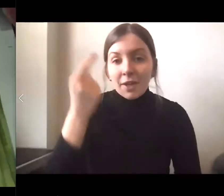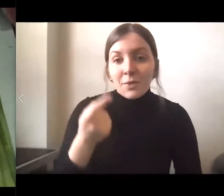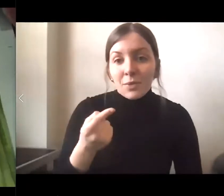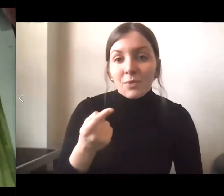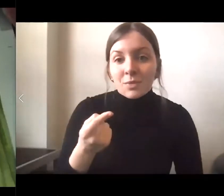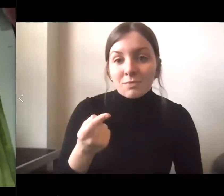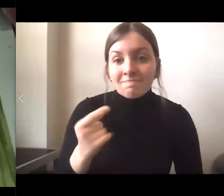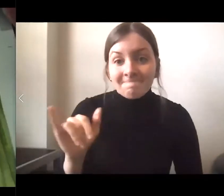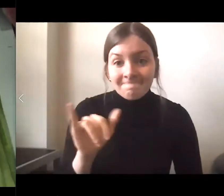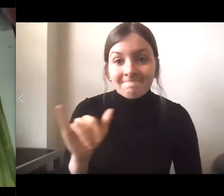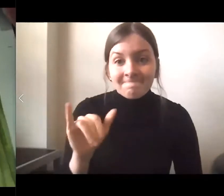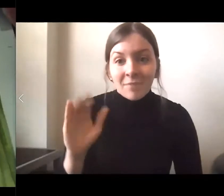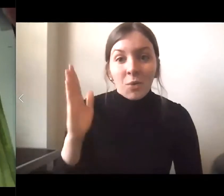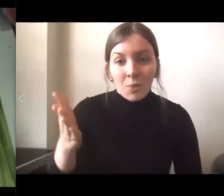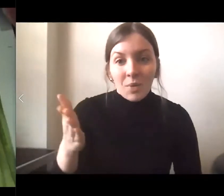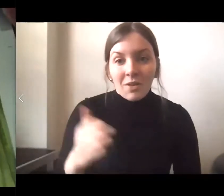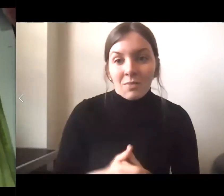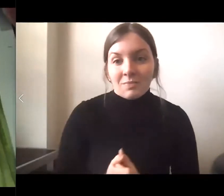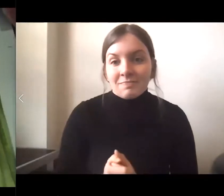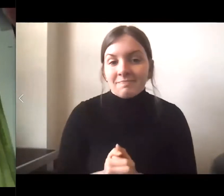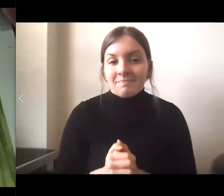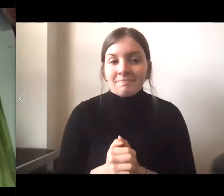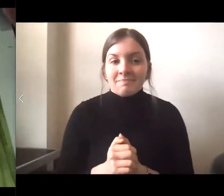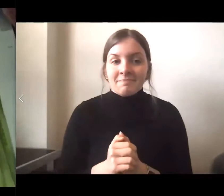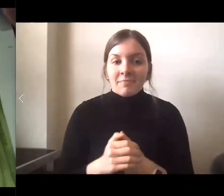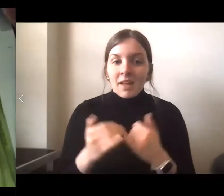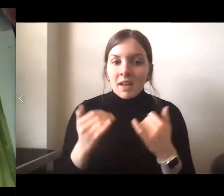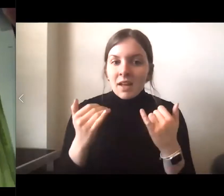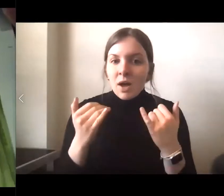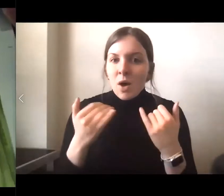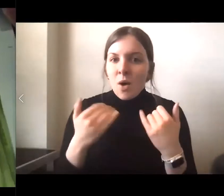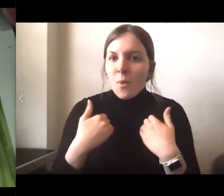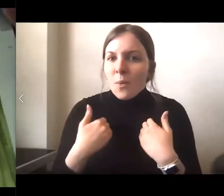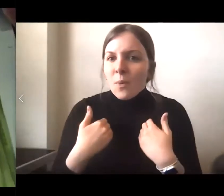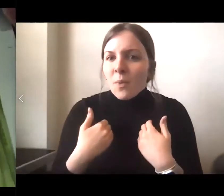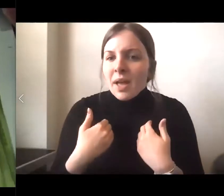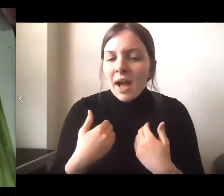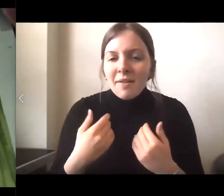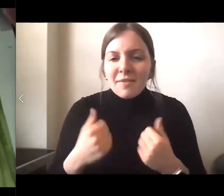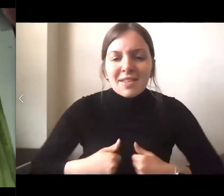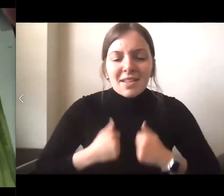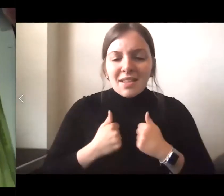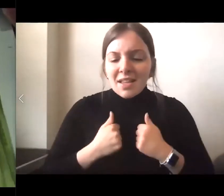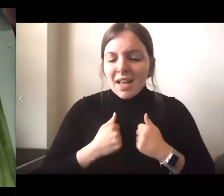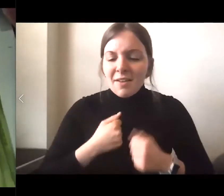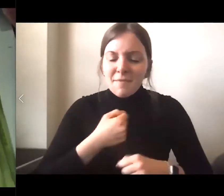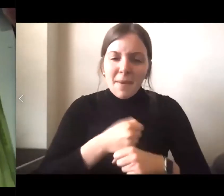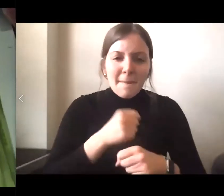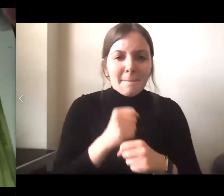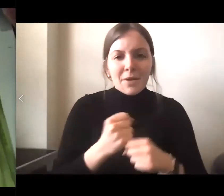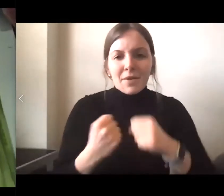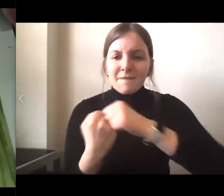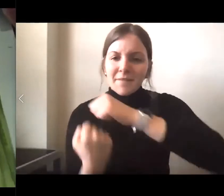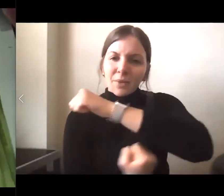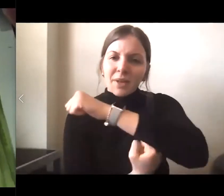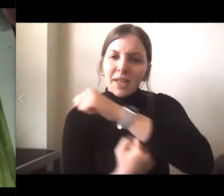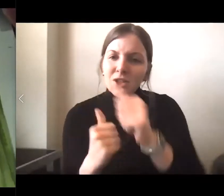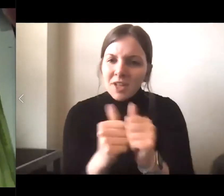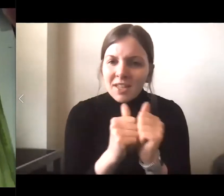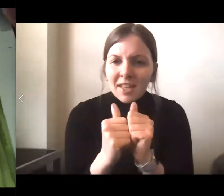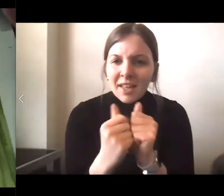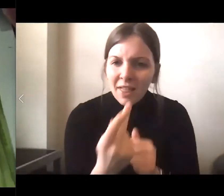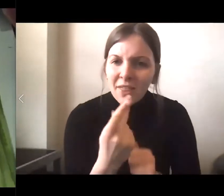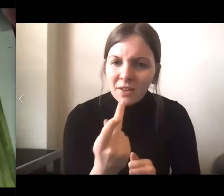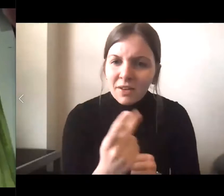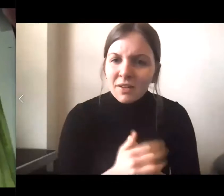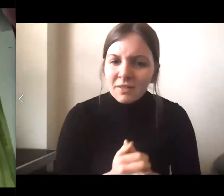ese día a esa hora levantaré los brazos y saldrán mis raíces a buscar otra tierra.